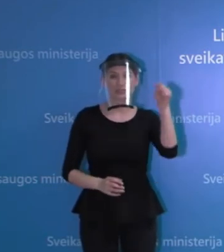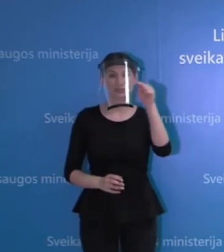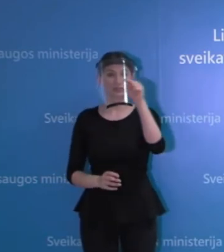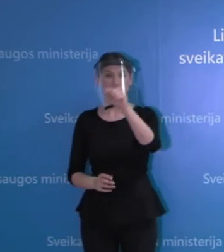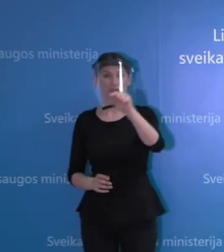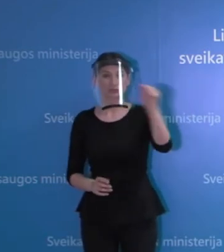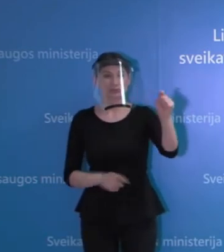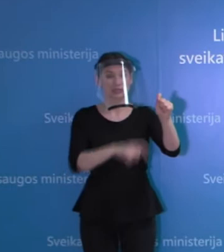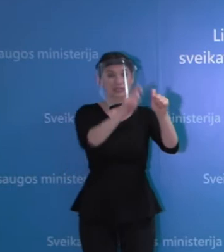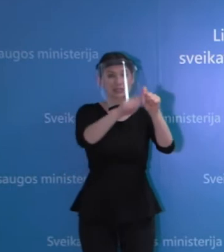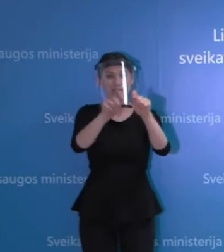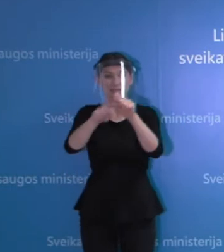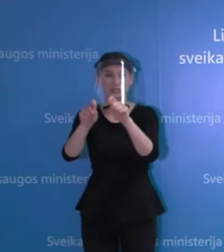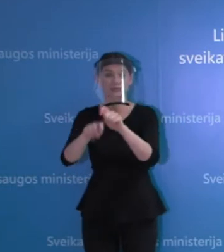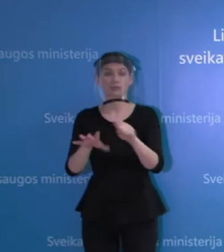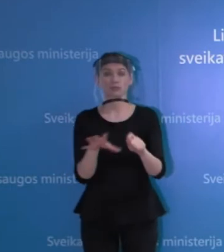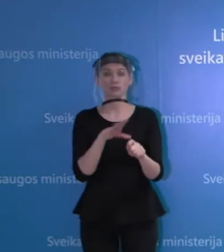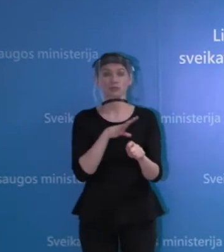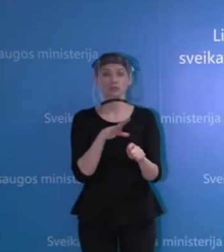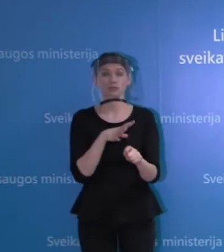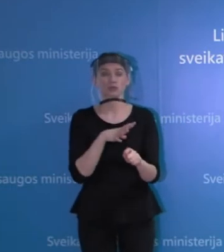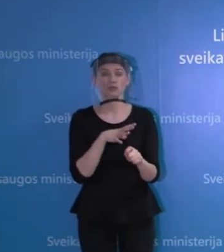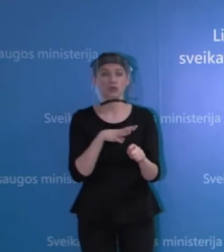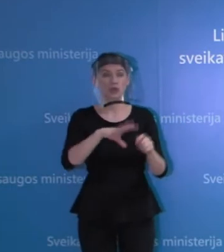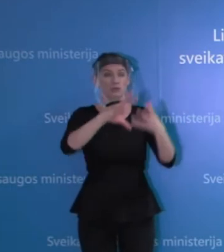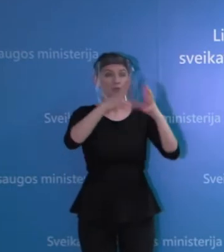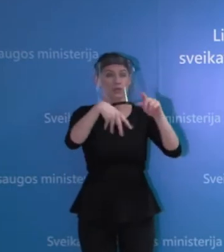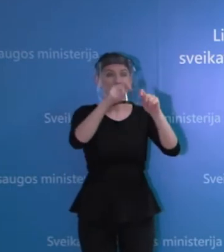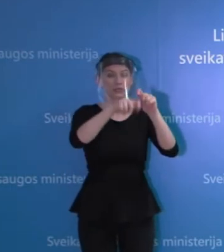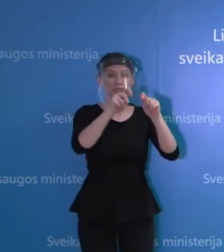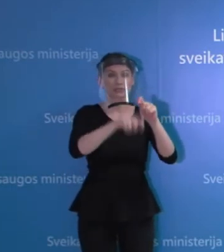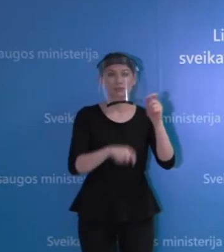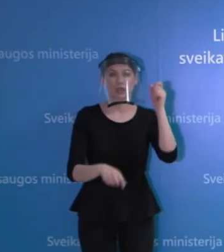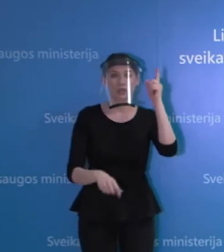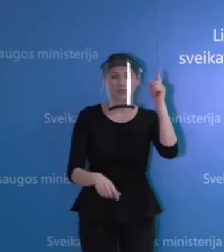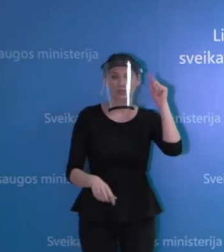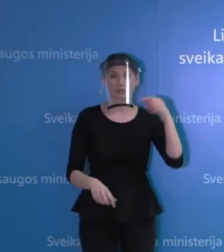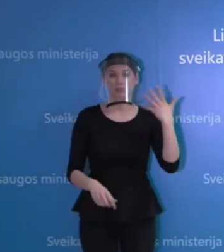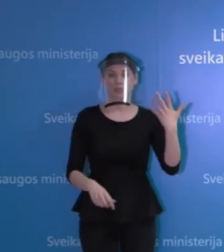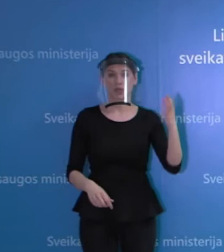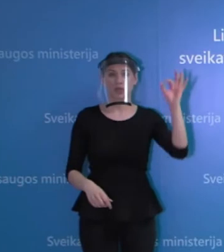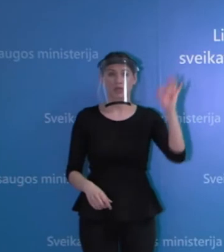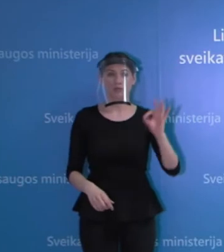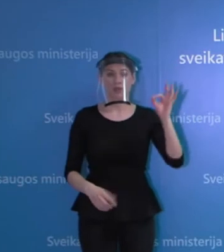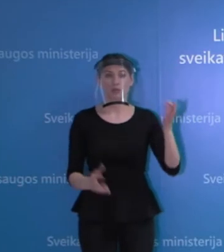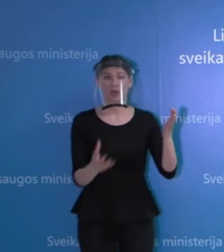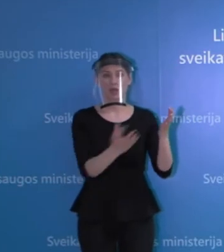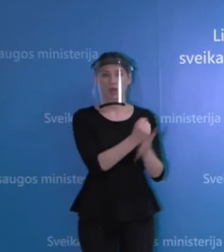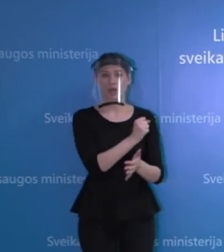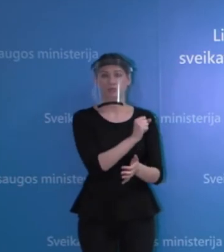tyrimų, kurie buvo paimti ir iš rezultatų, kurios turėjom anksti ryte, tik penki papildome atvejai buvo